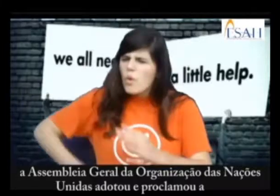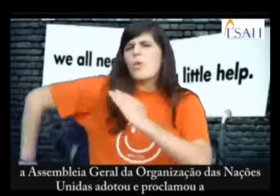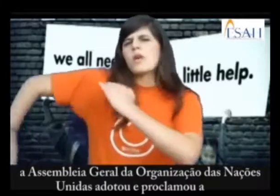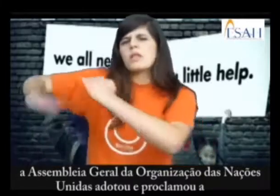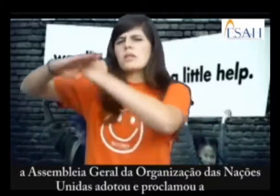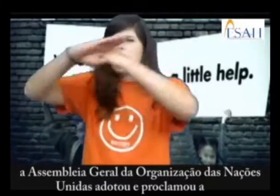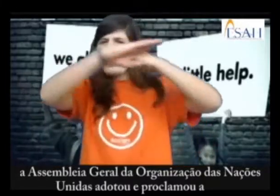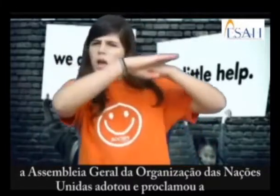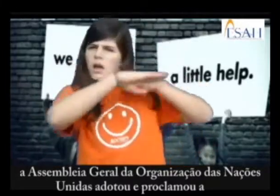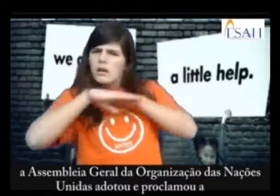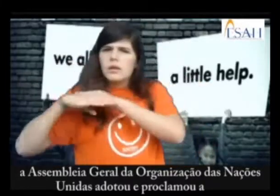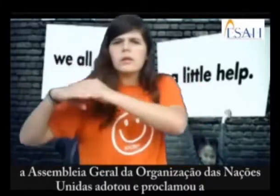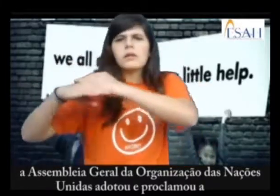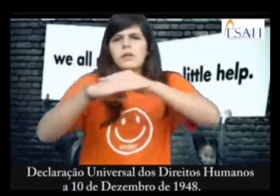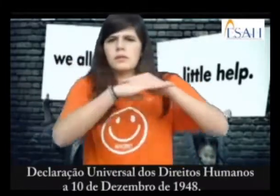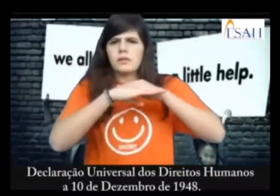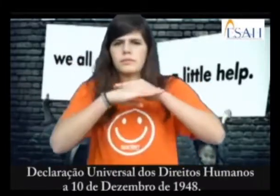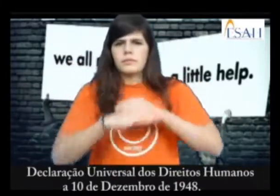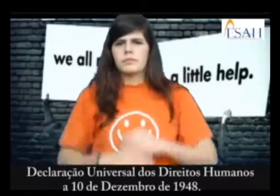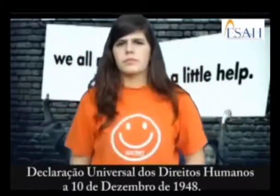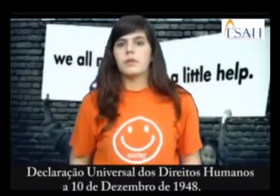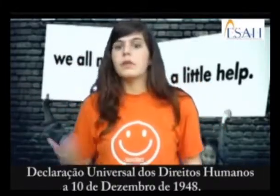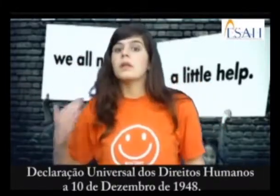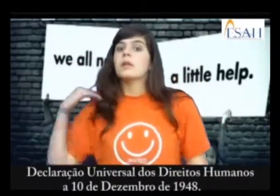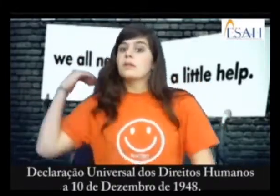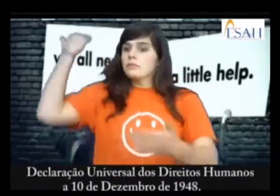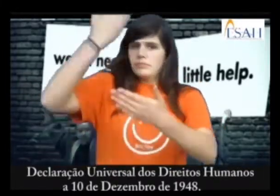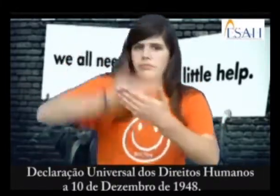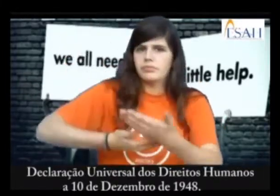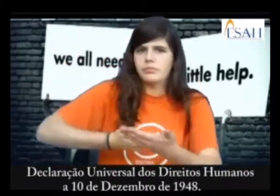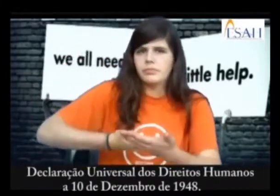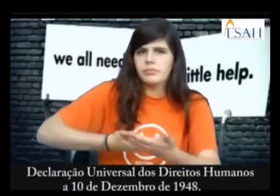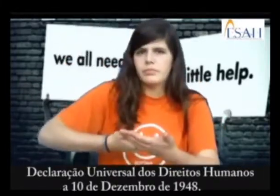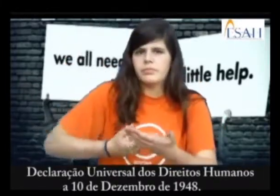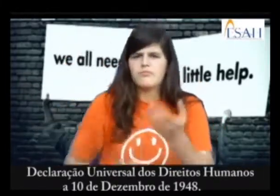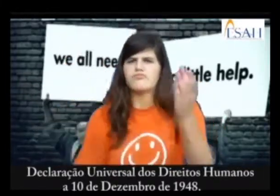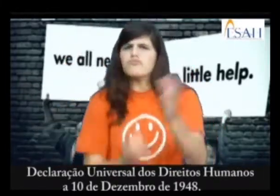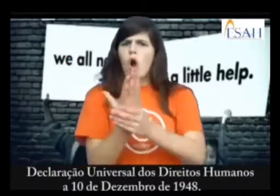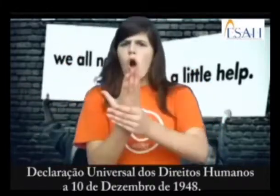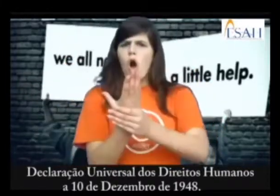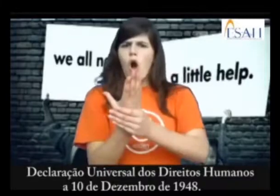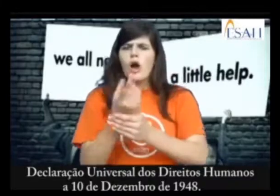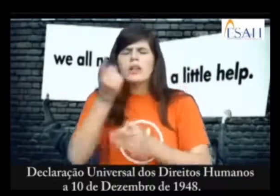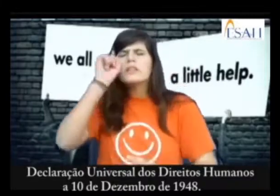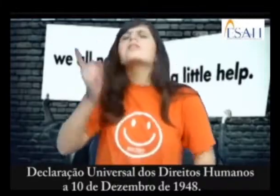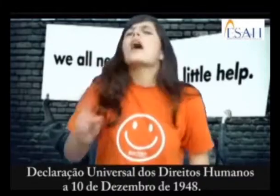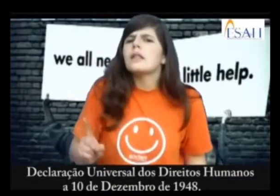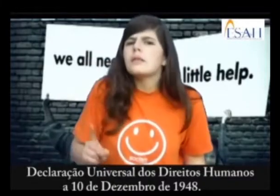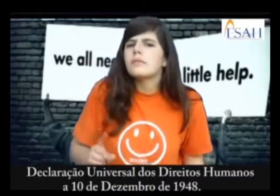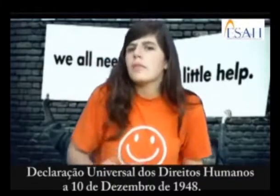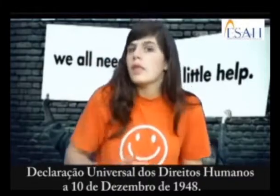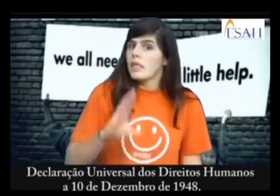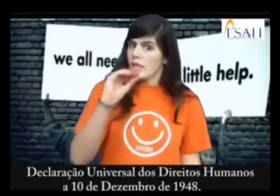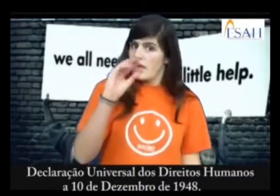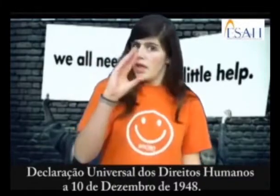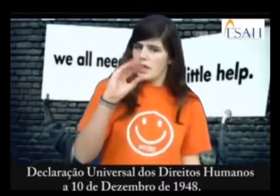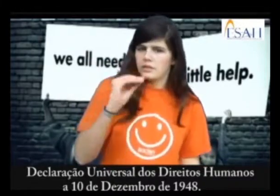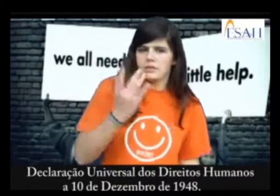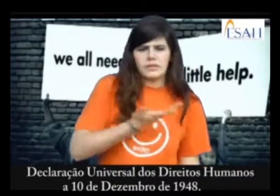a Declaração Universal dos Direitos Humanos, a 10 de dezembro de